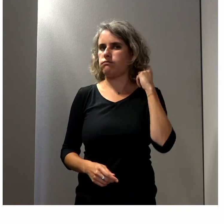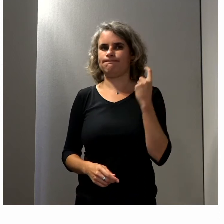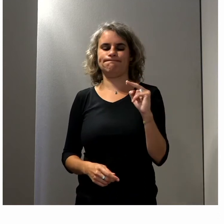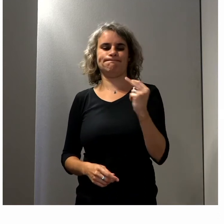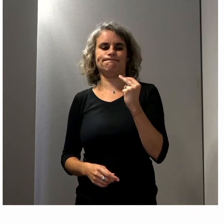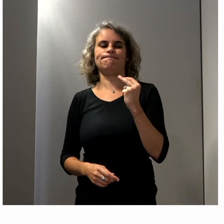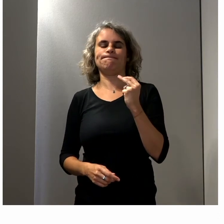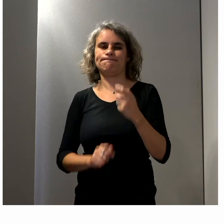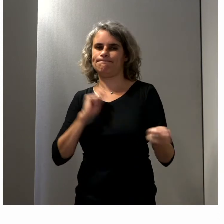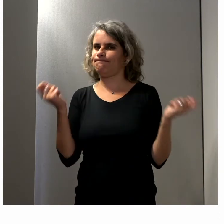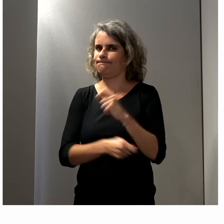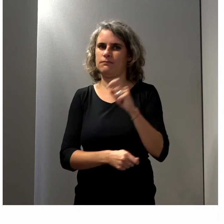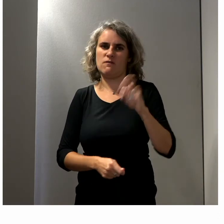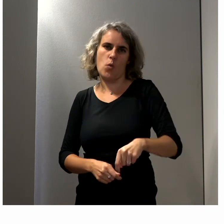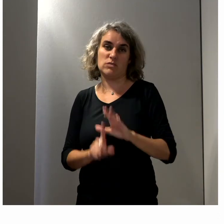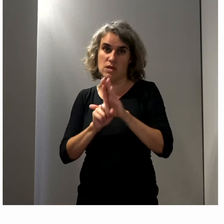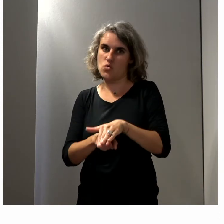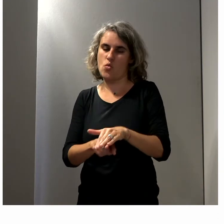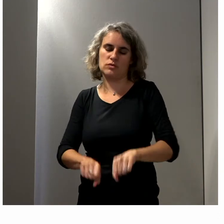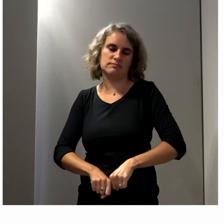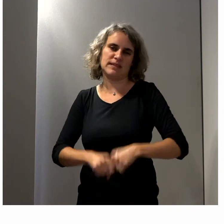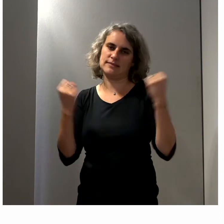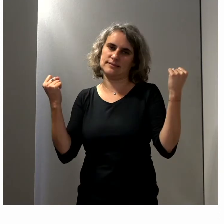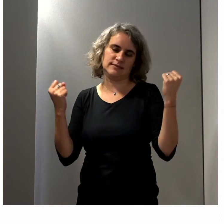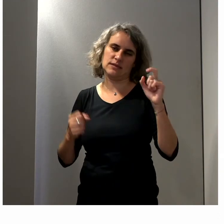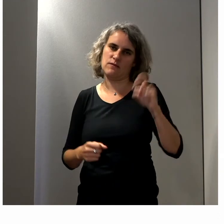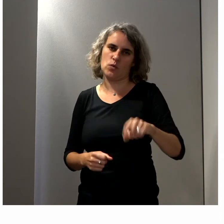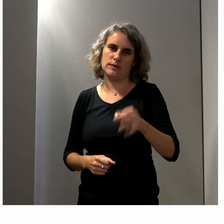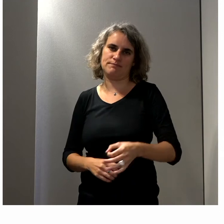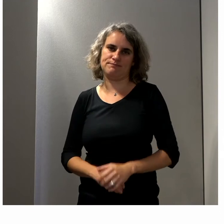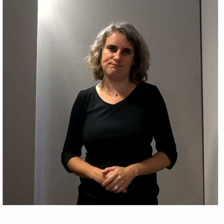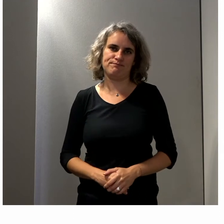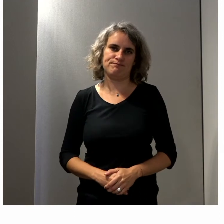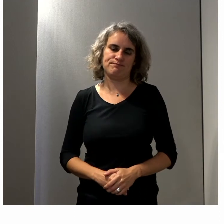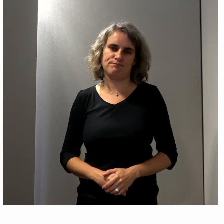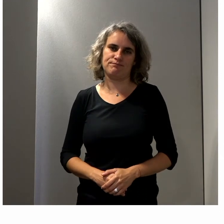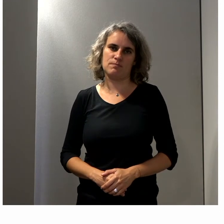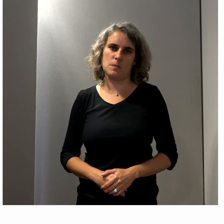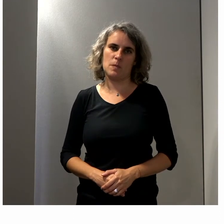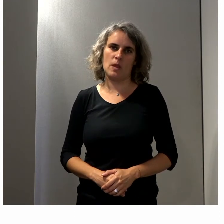ce cercle vicieux, on pourrait dire, de la discrimination attachée aux personnes en situation de handicap.